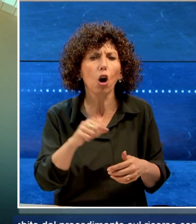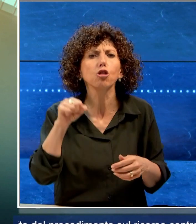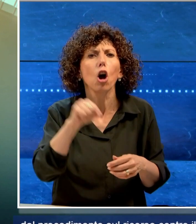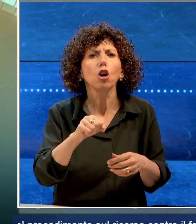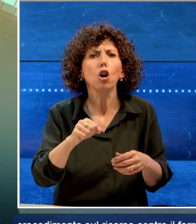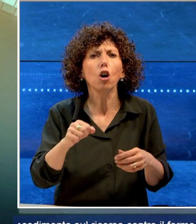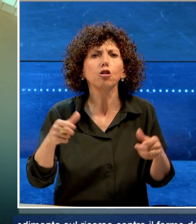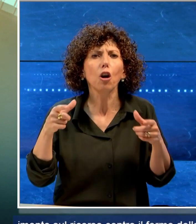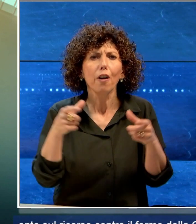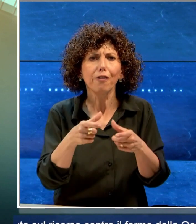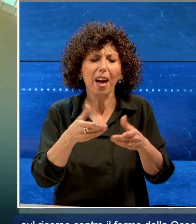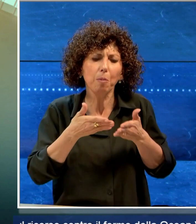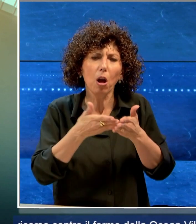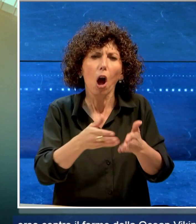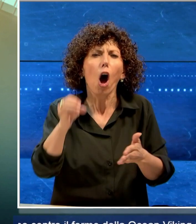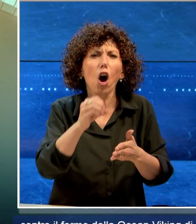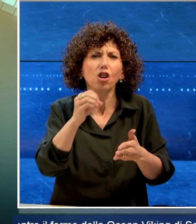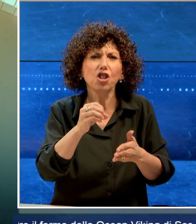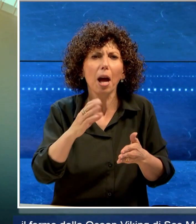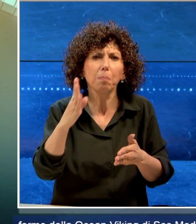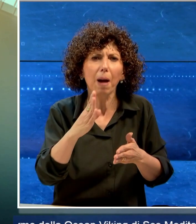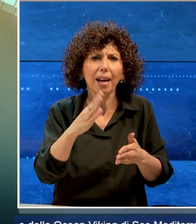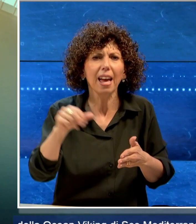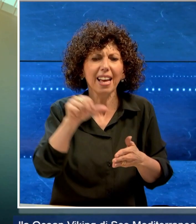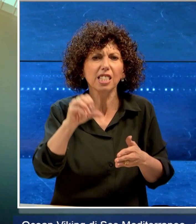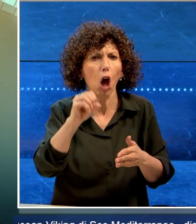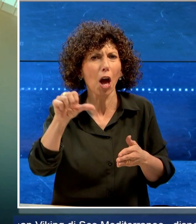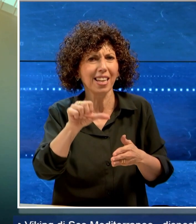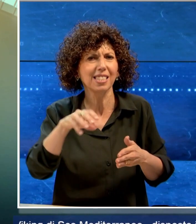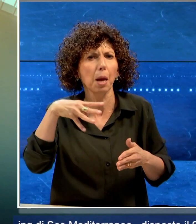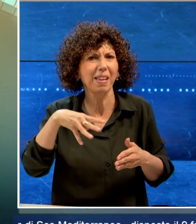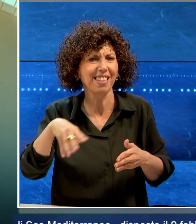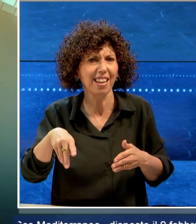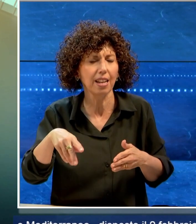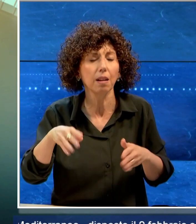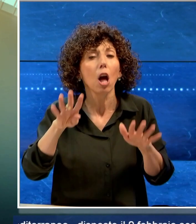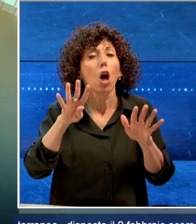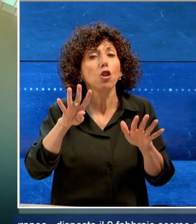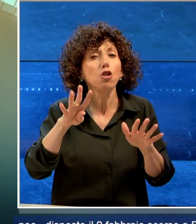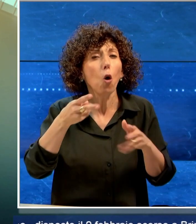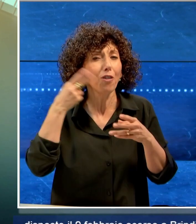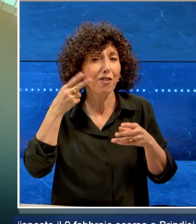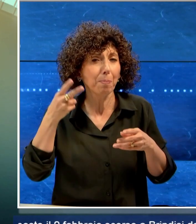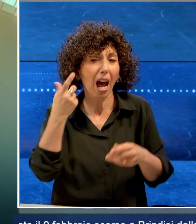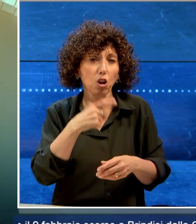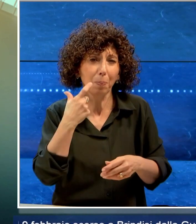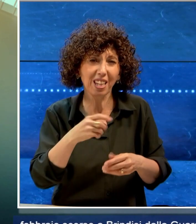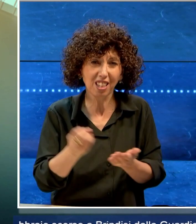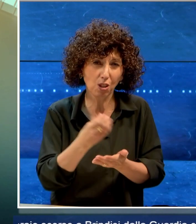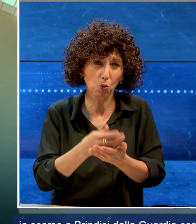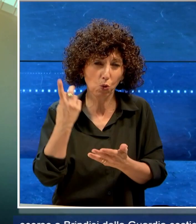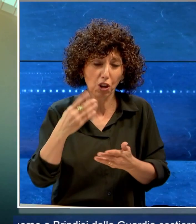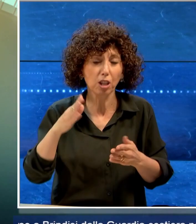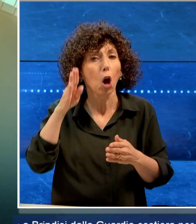fermo della Ocean Viking di SOS Mediterranea disposto il 9 febbraio scorso a Brindisi dalla